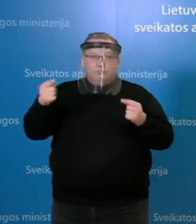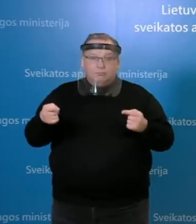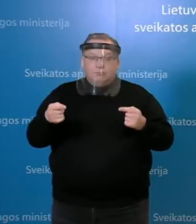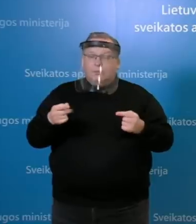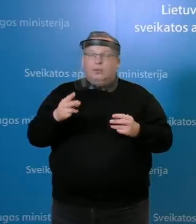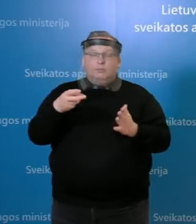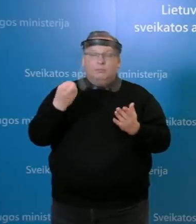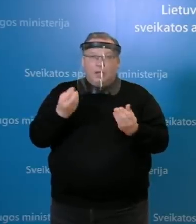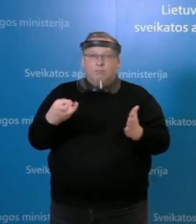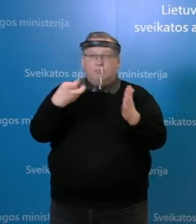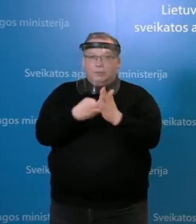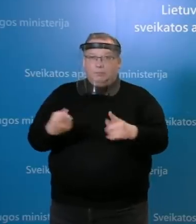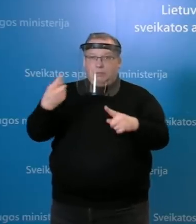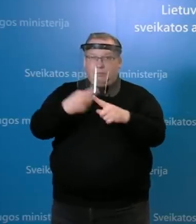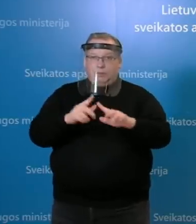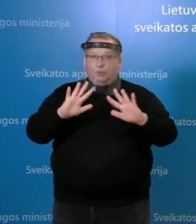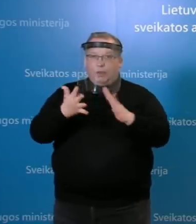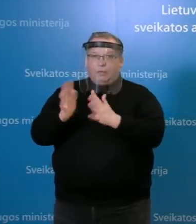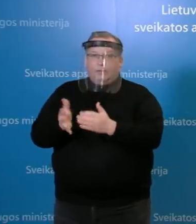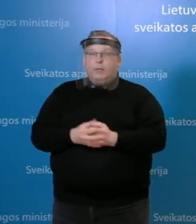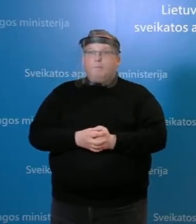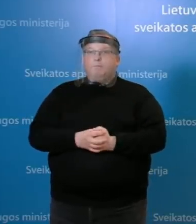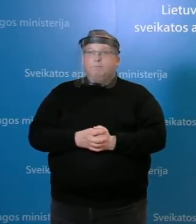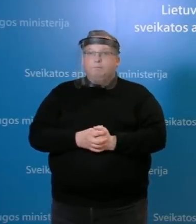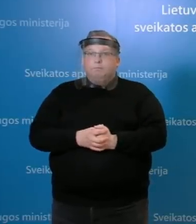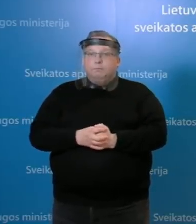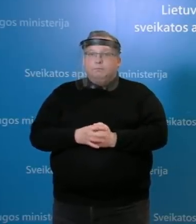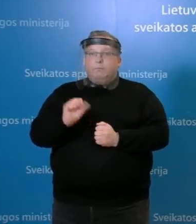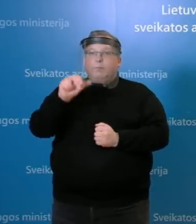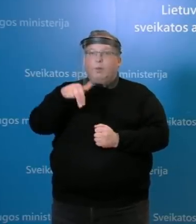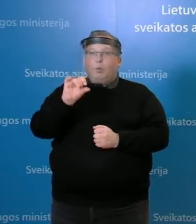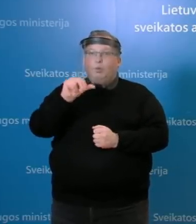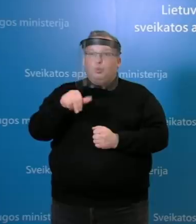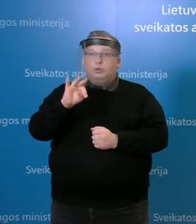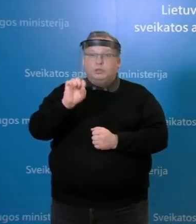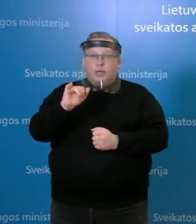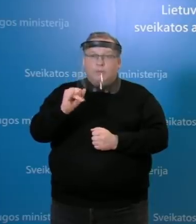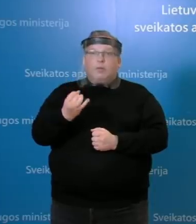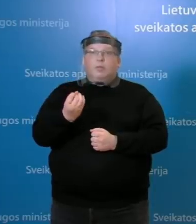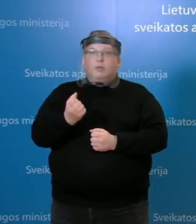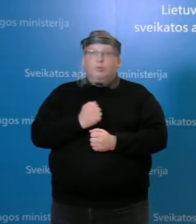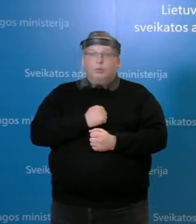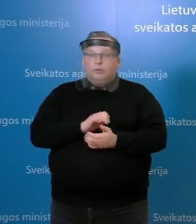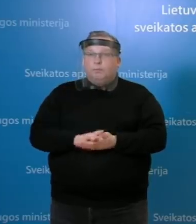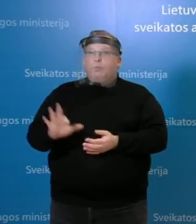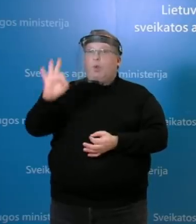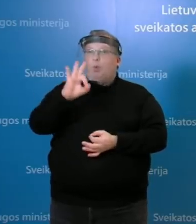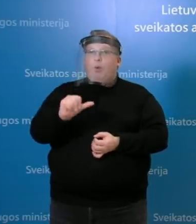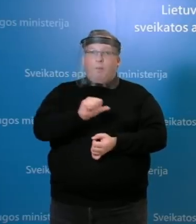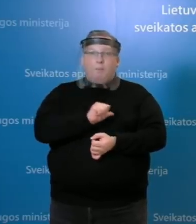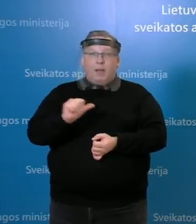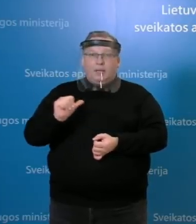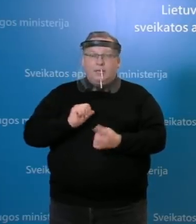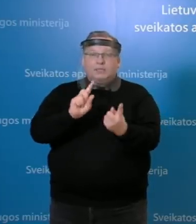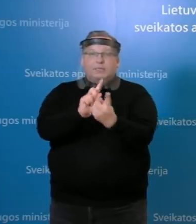registruojame dar ir papildome atvejai. Augustai, dar duomintu kas nors? Taip, dėl paties dar